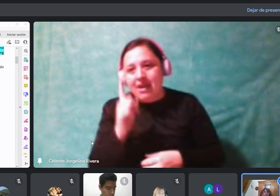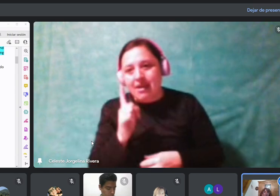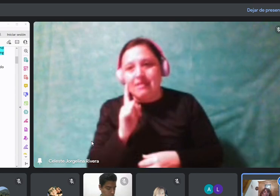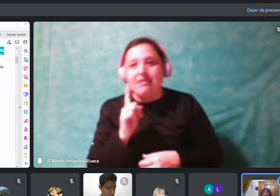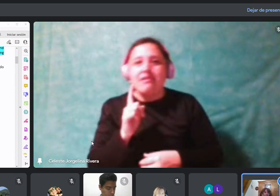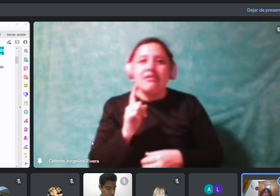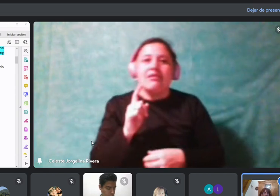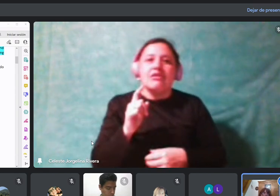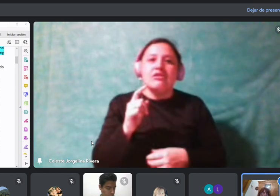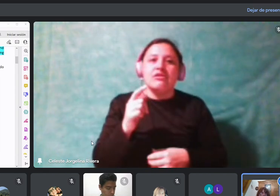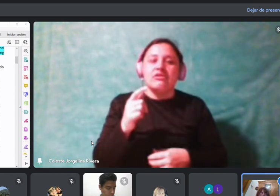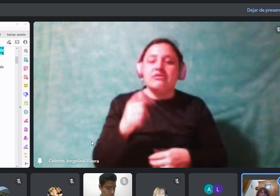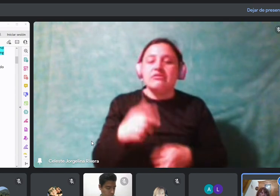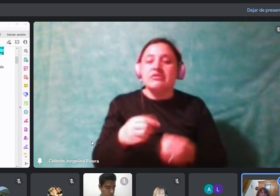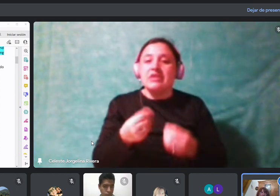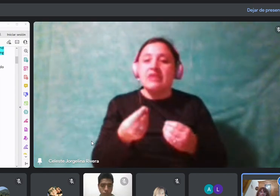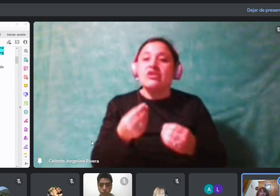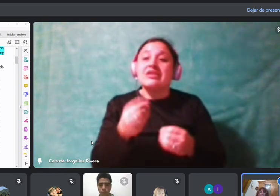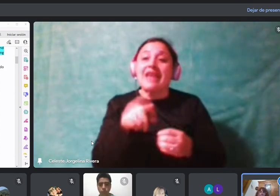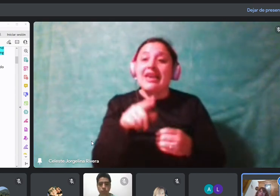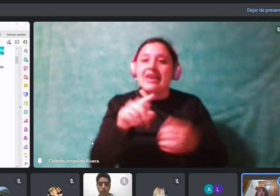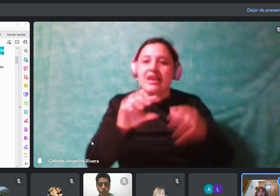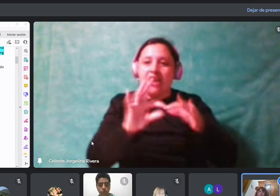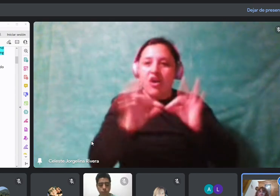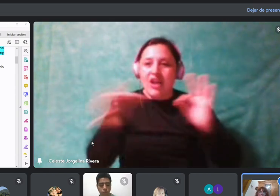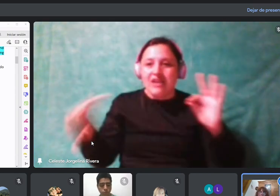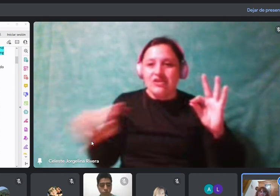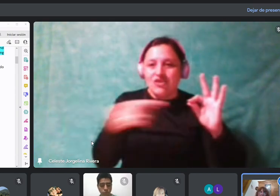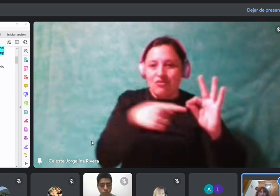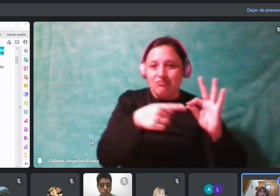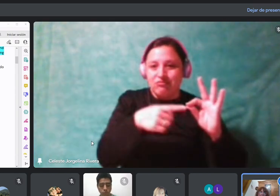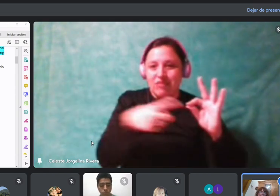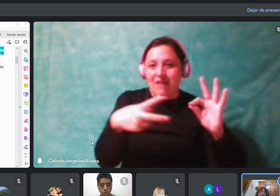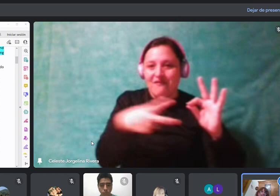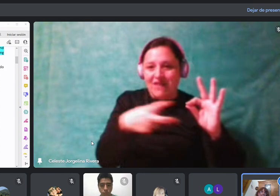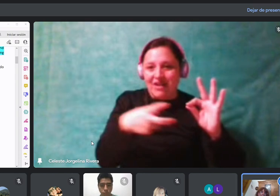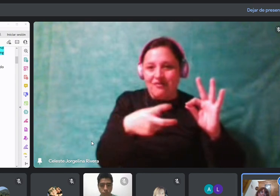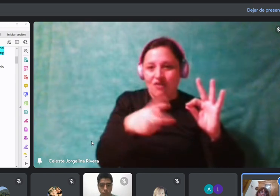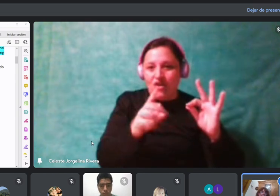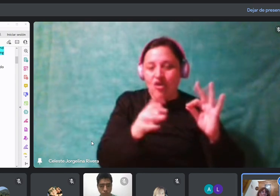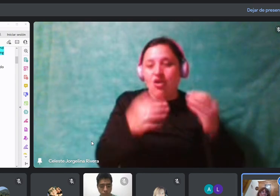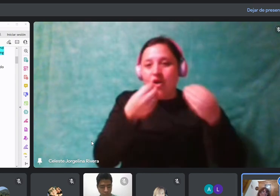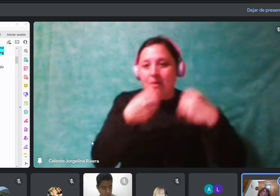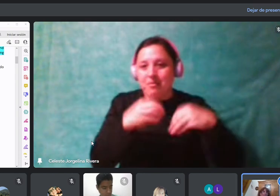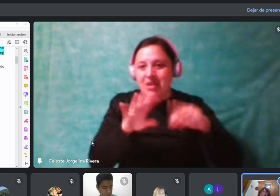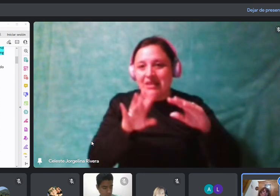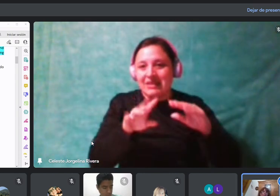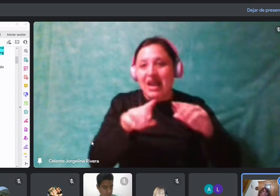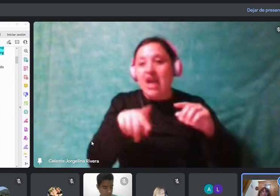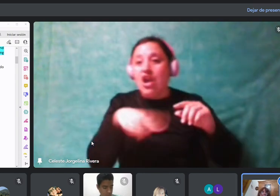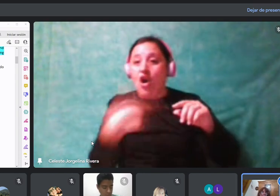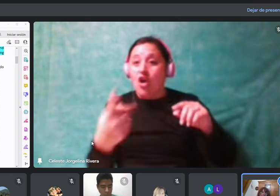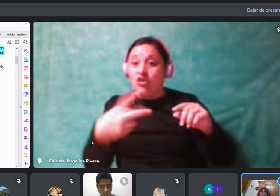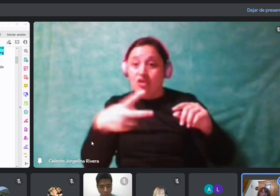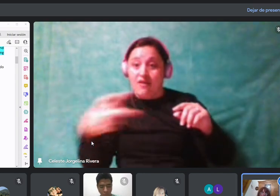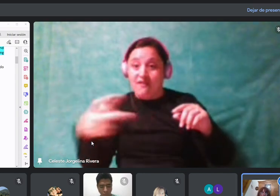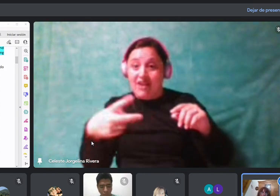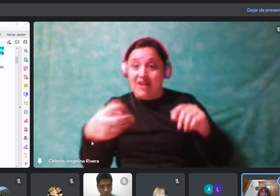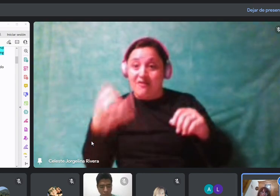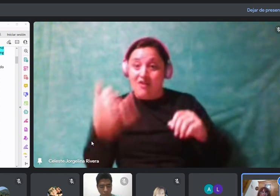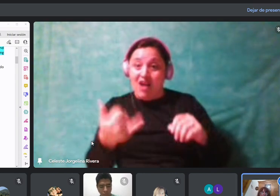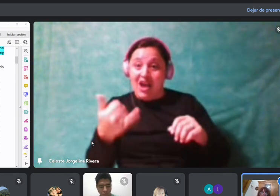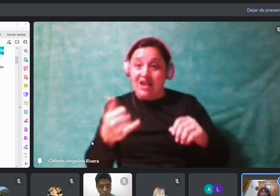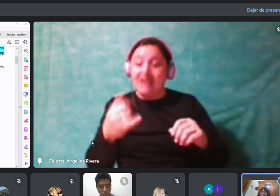ahí empezó una frase verbal. Y que va a haber otro verbo más inmediatamente o puede haber un adverbio en el medio de dos